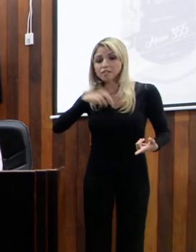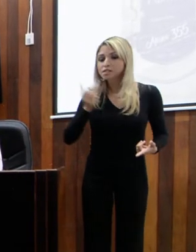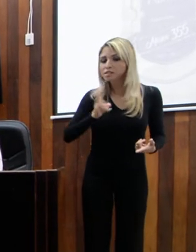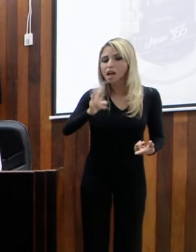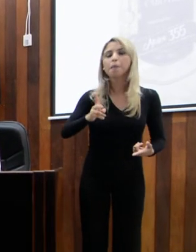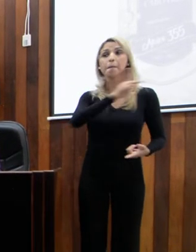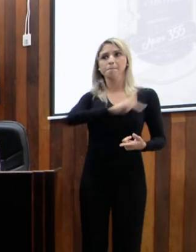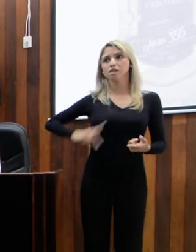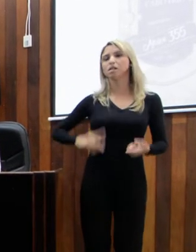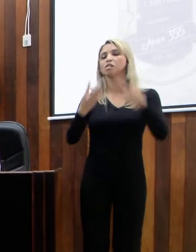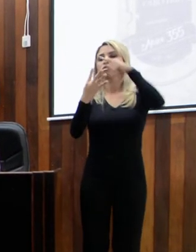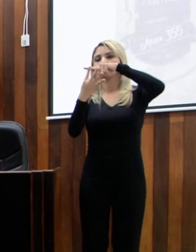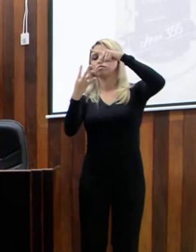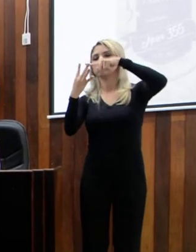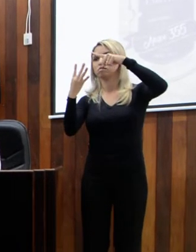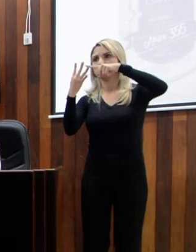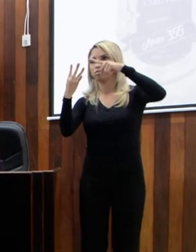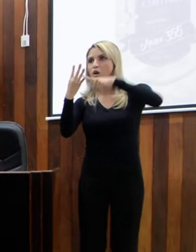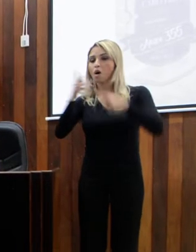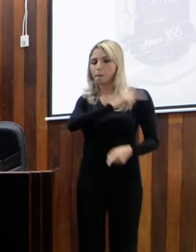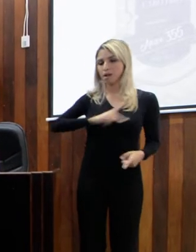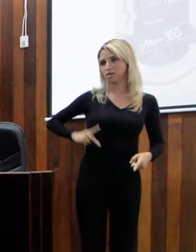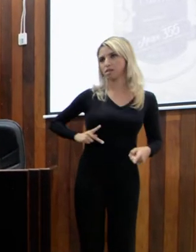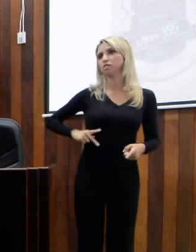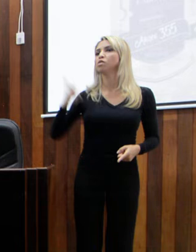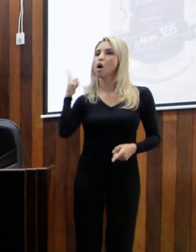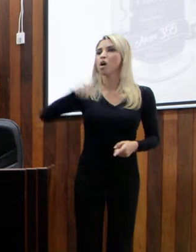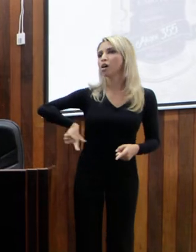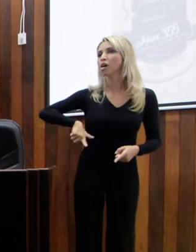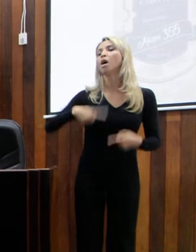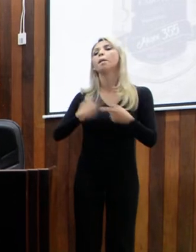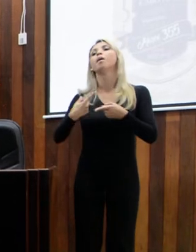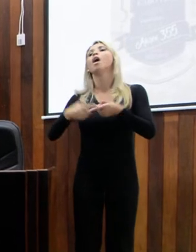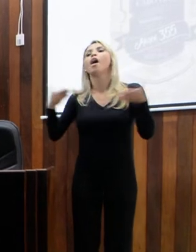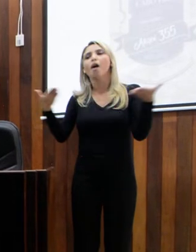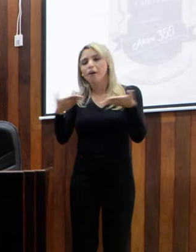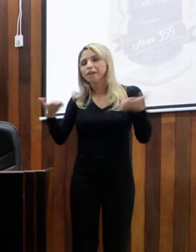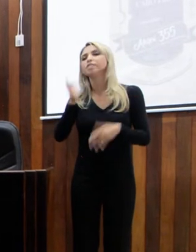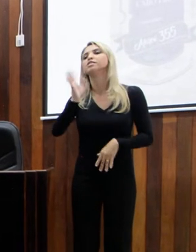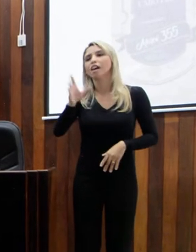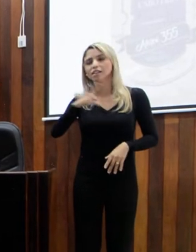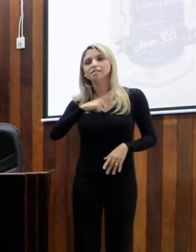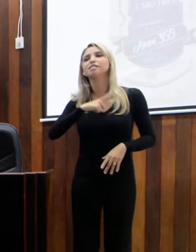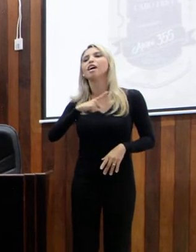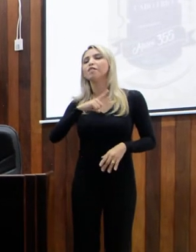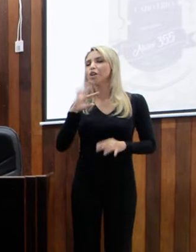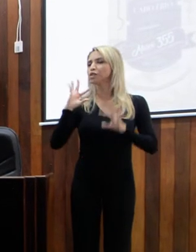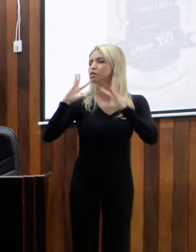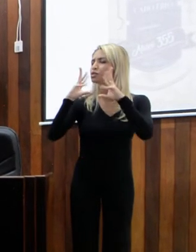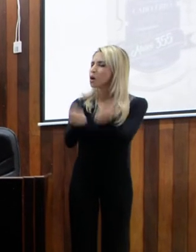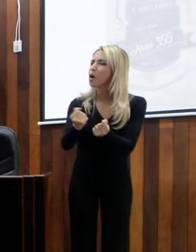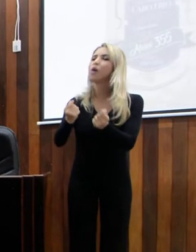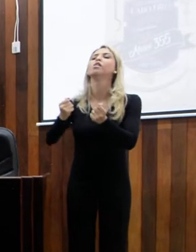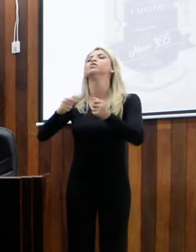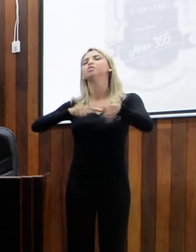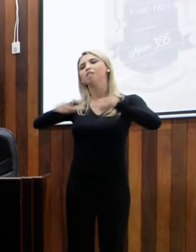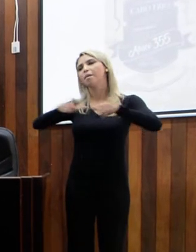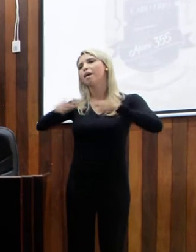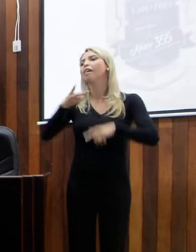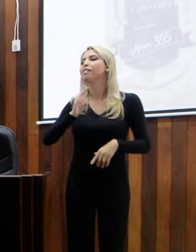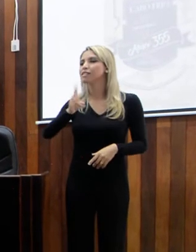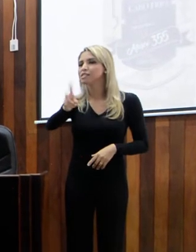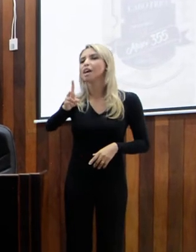da Câmara. Até hoje, é reconhecido por todos os funcionários como o nosso grande professor.